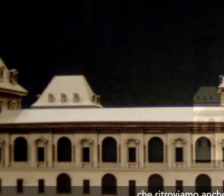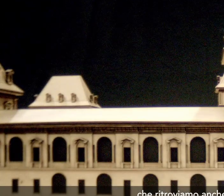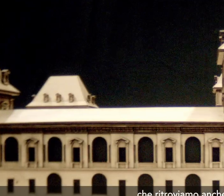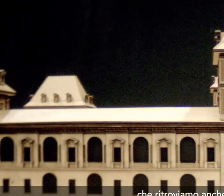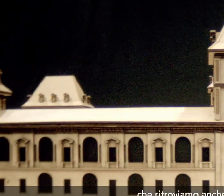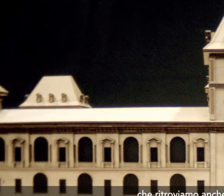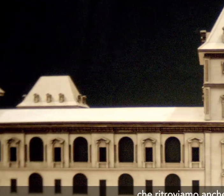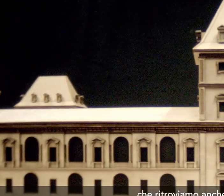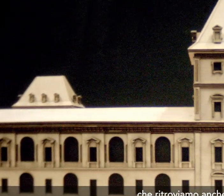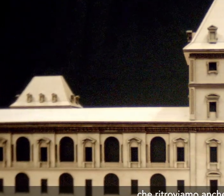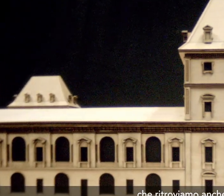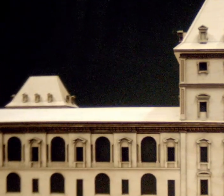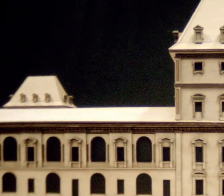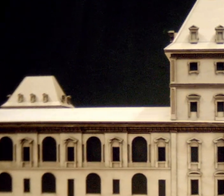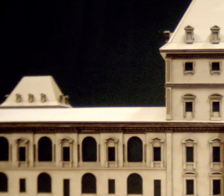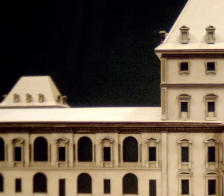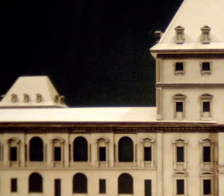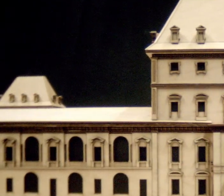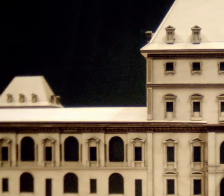sui tetti in forma di abbaini.